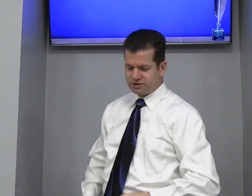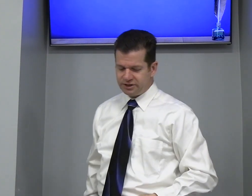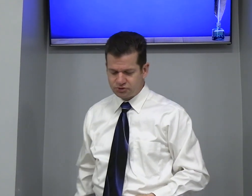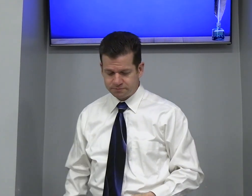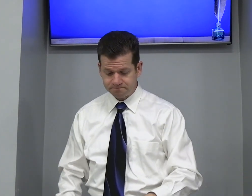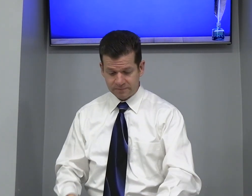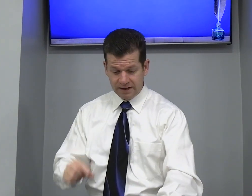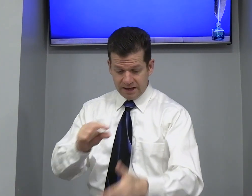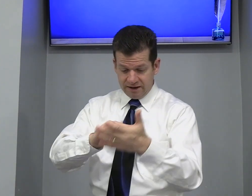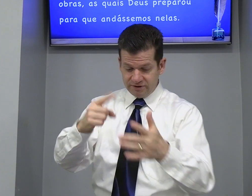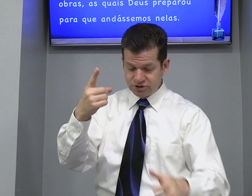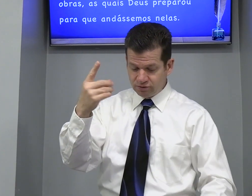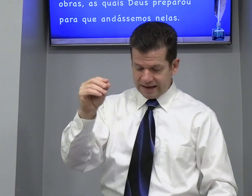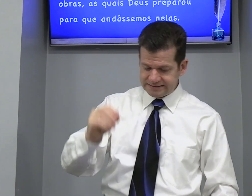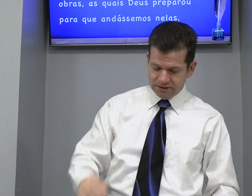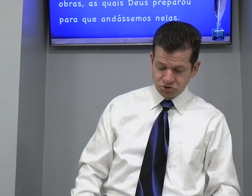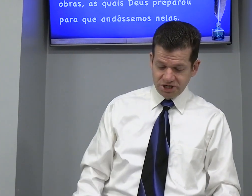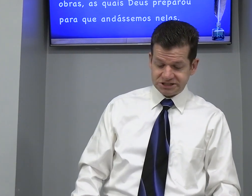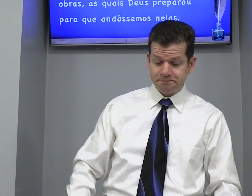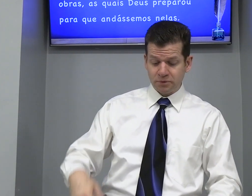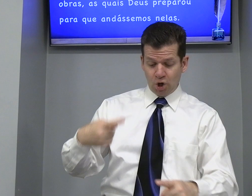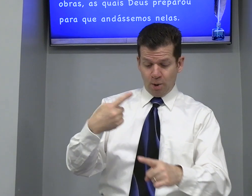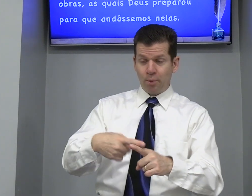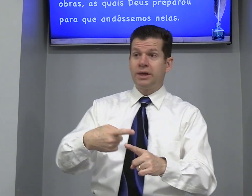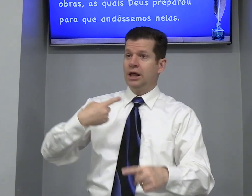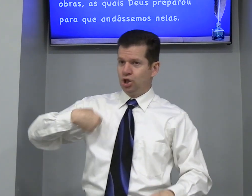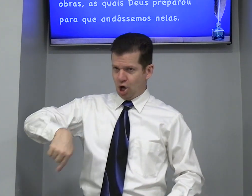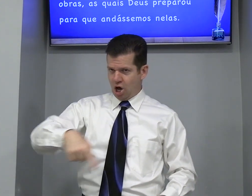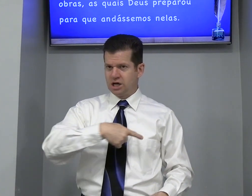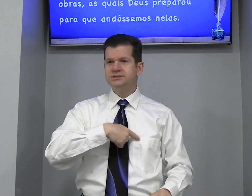Cristo Versículo 10 Então diz Porque nós